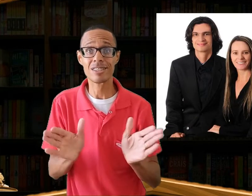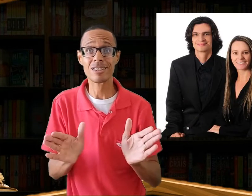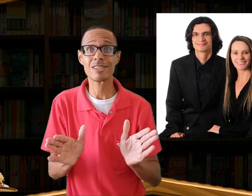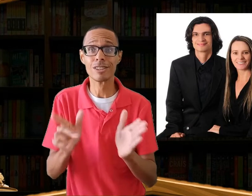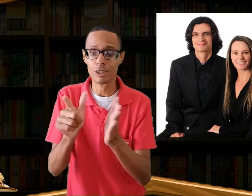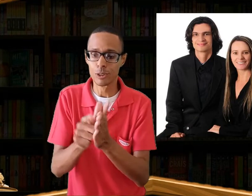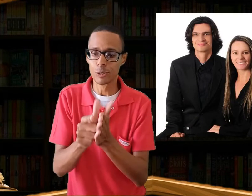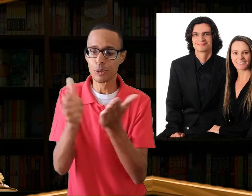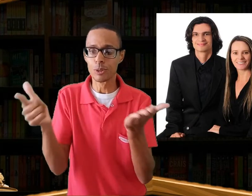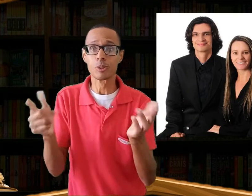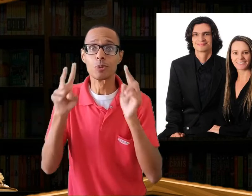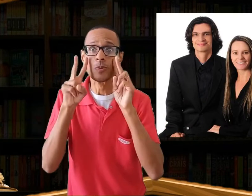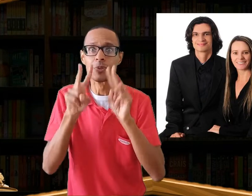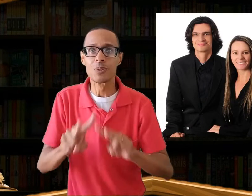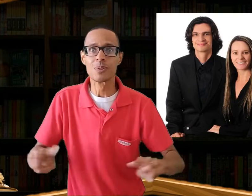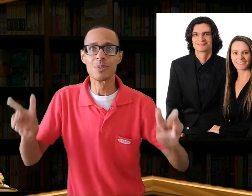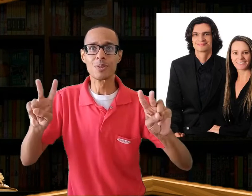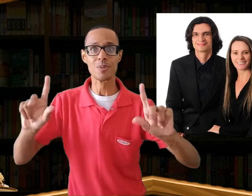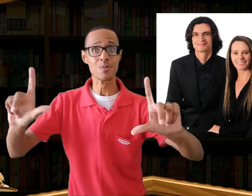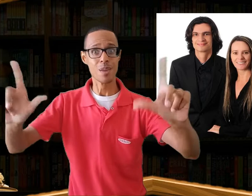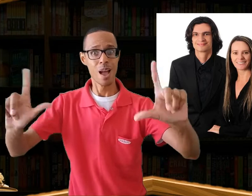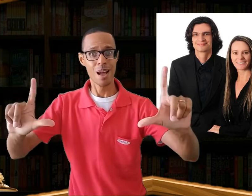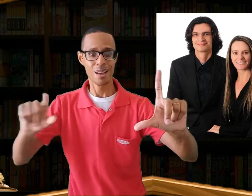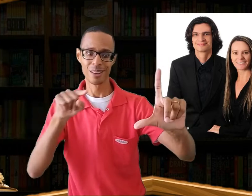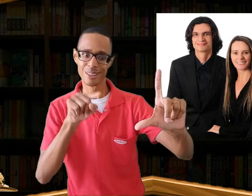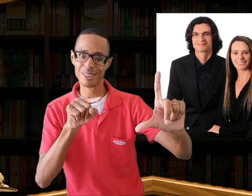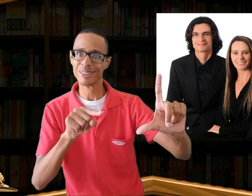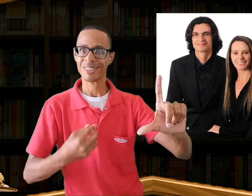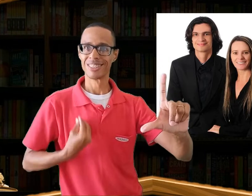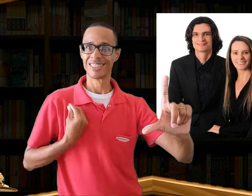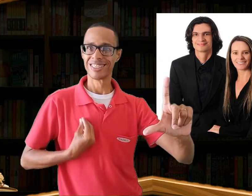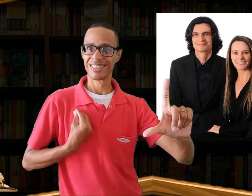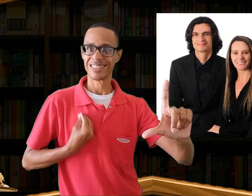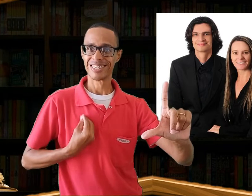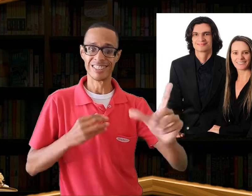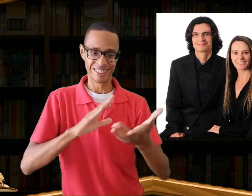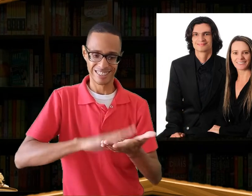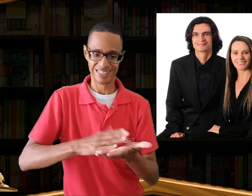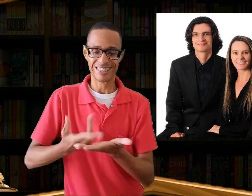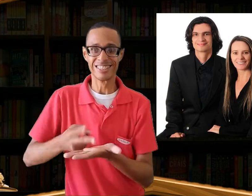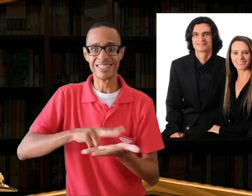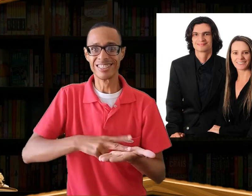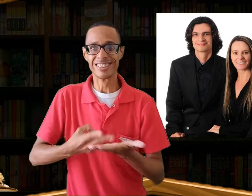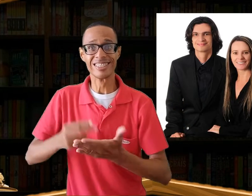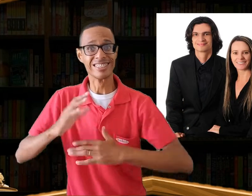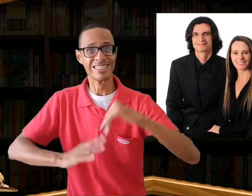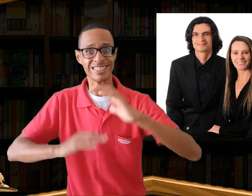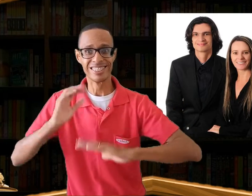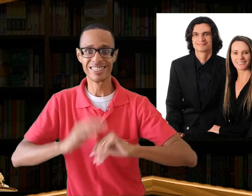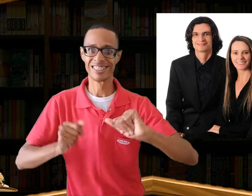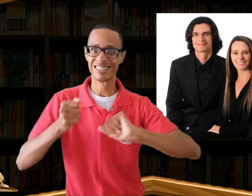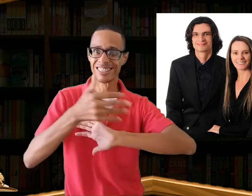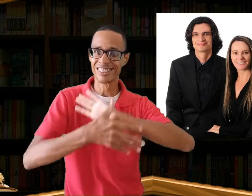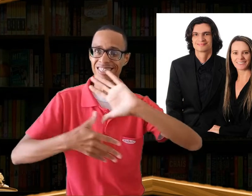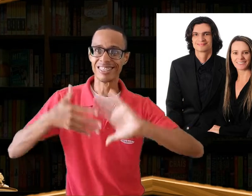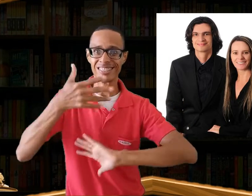informações por meio dos profissionais, tradutores e intérpretes de línguas de sinais na televisão.